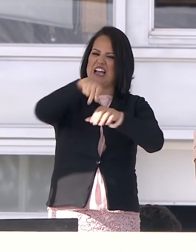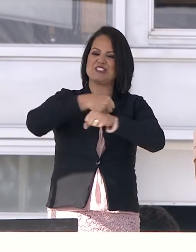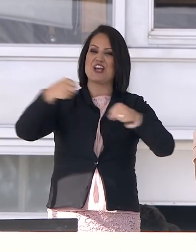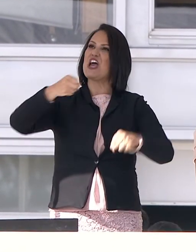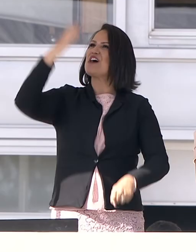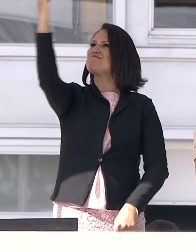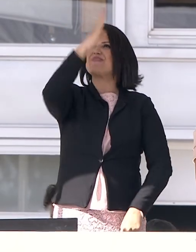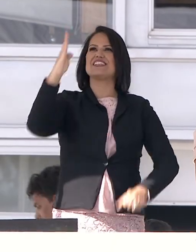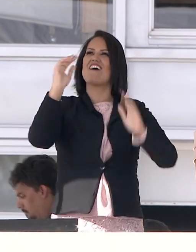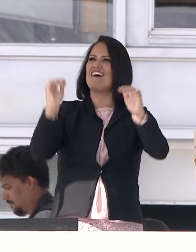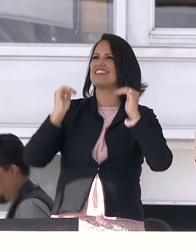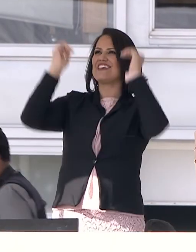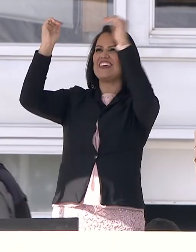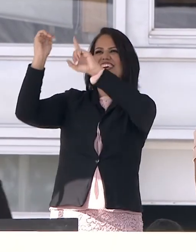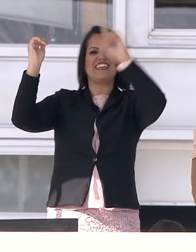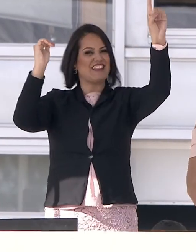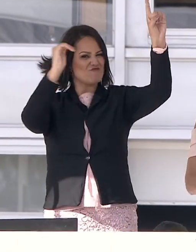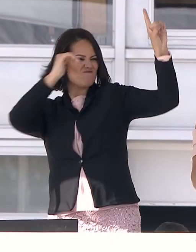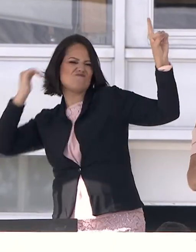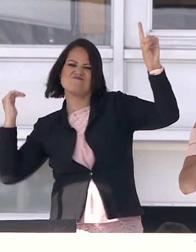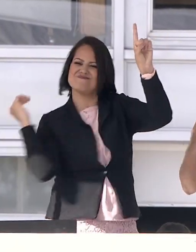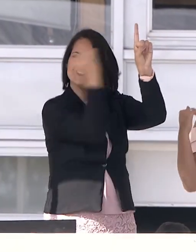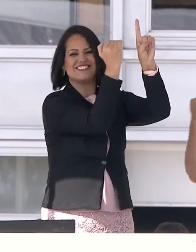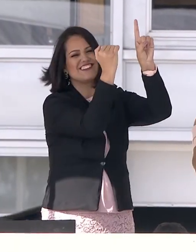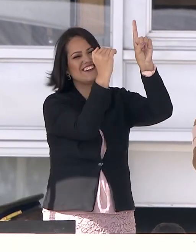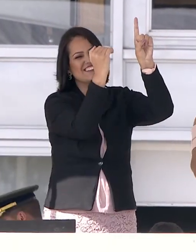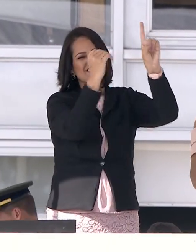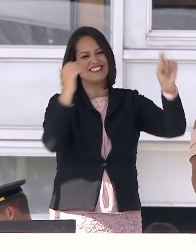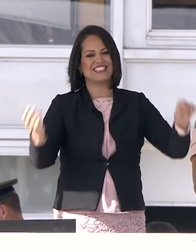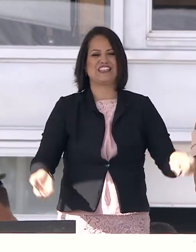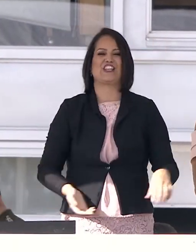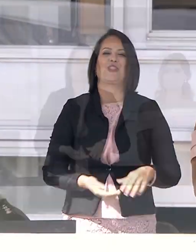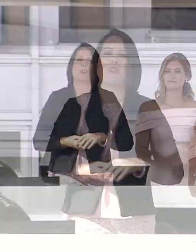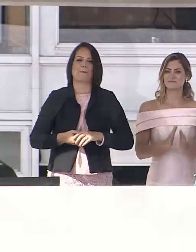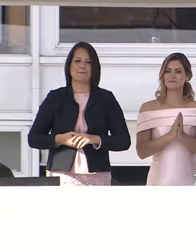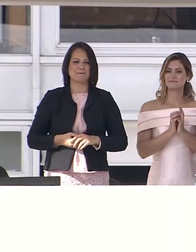Brasil acima de tudo, Deus acima de todos.